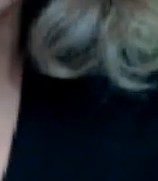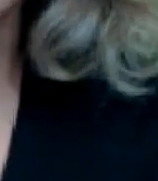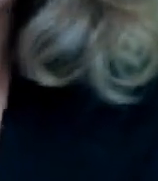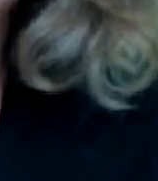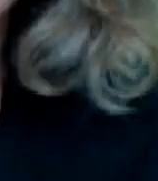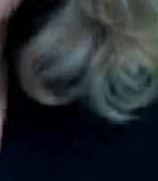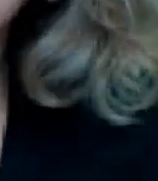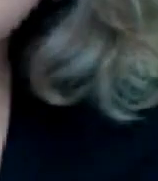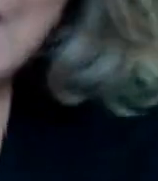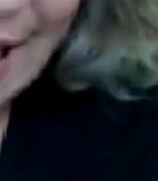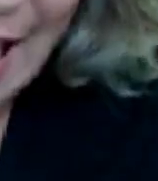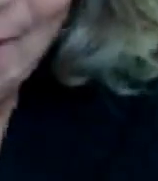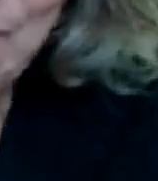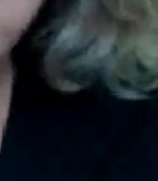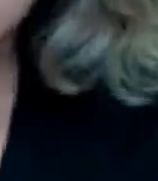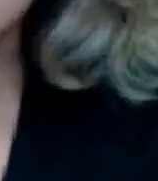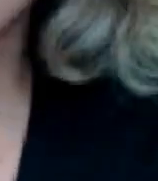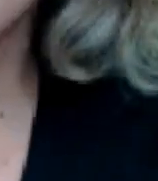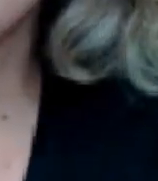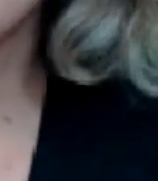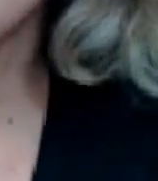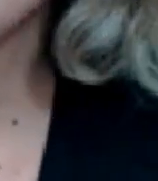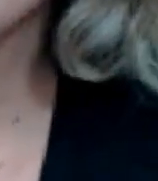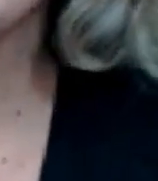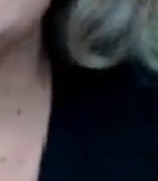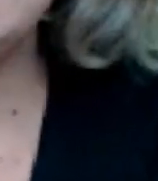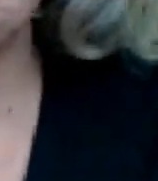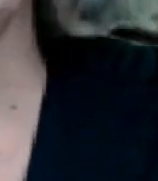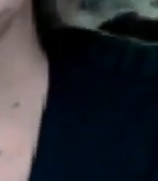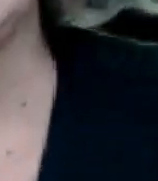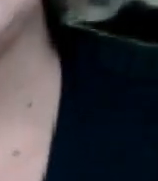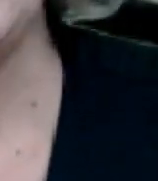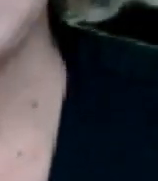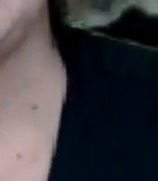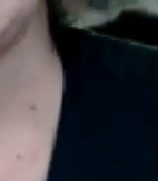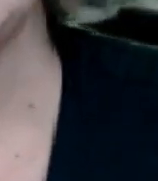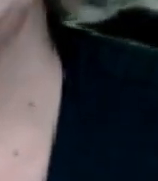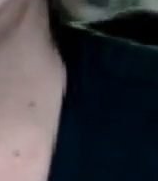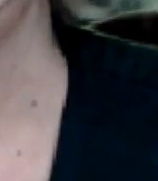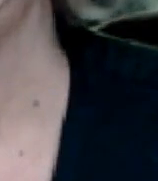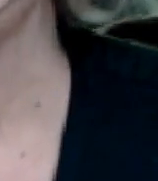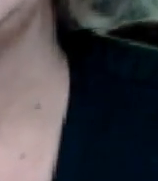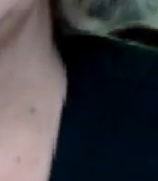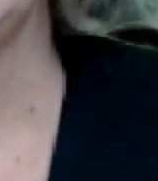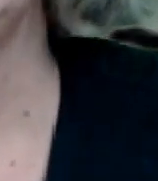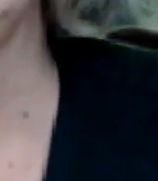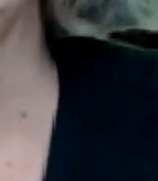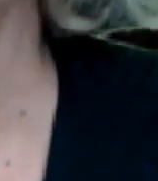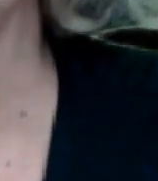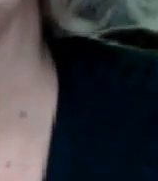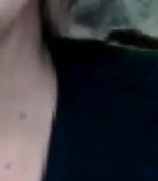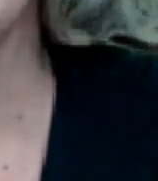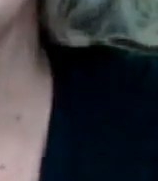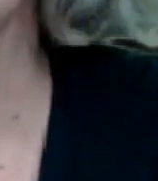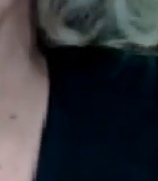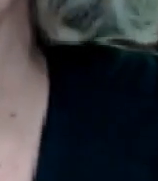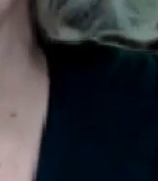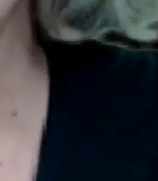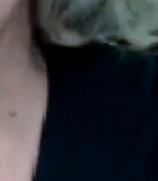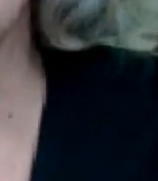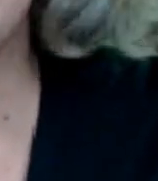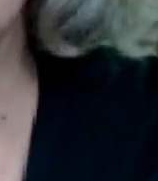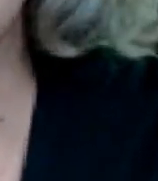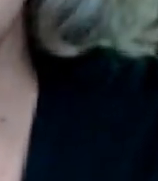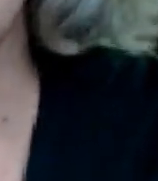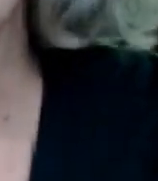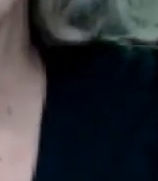este pues yo pensé que que quizá era importante también que tocáramos ese tema si yo sé que estás cansada y